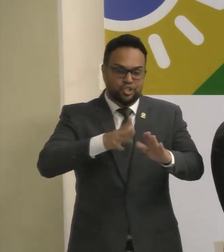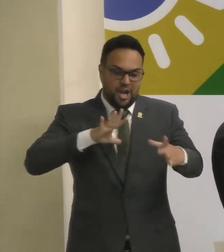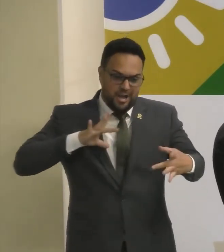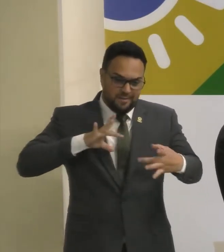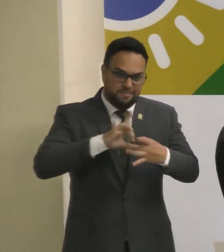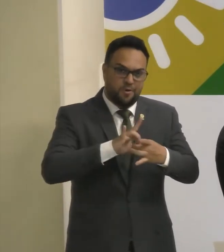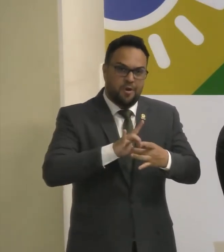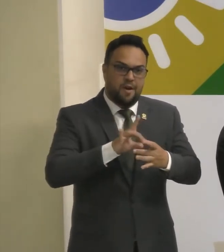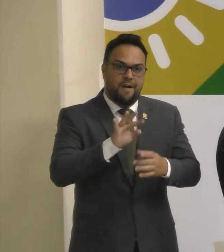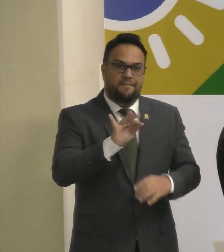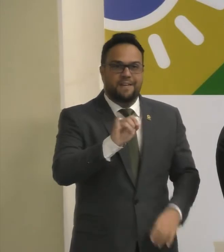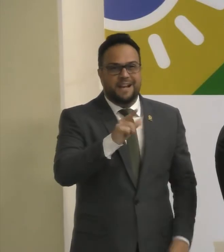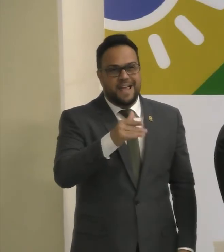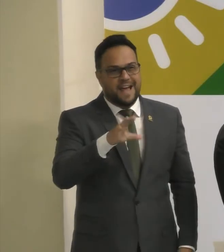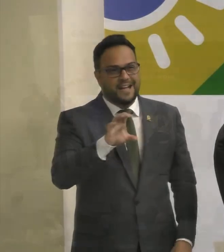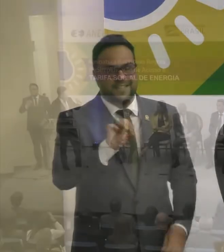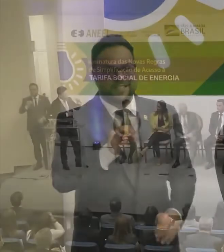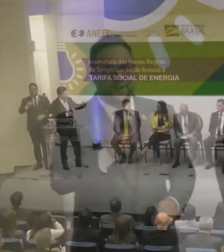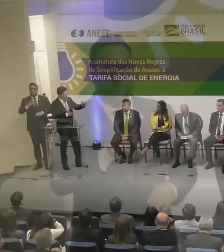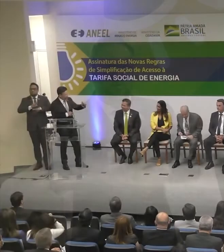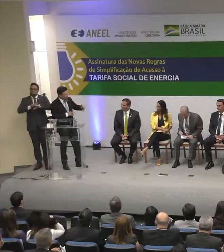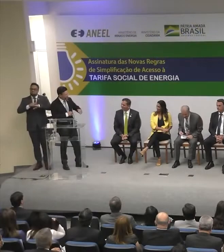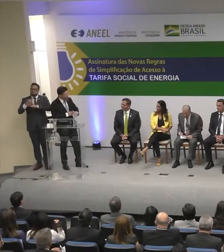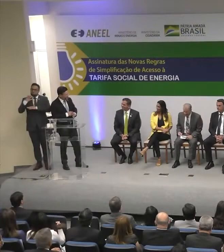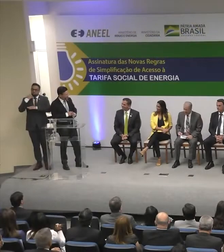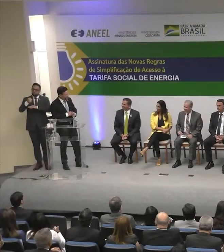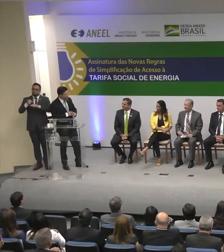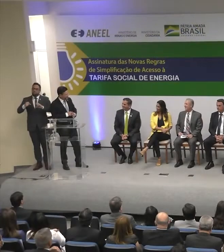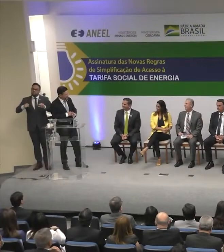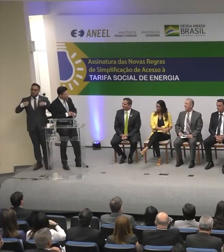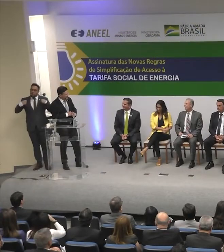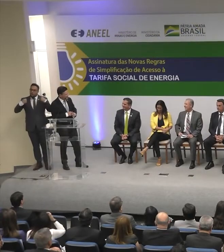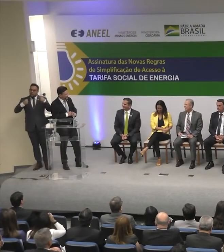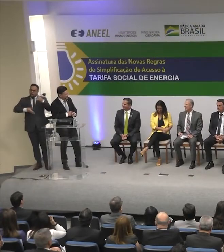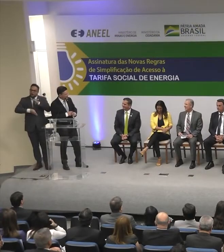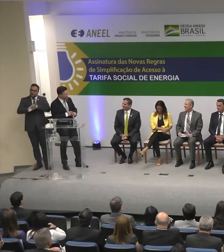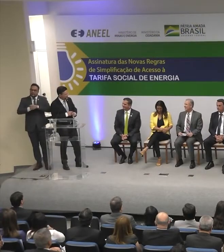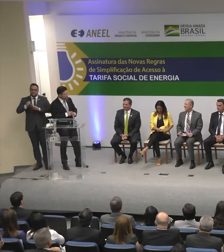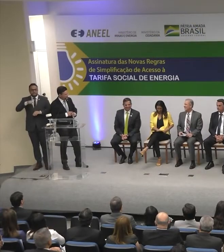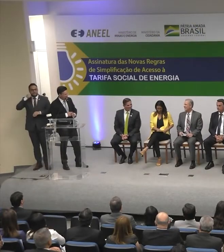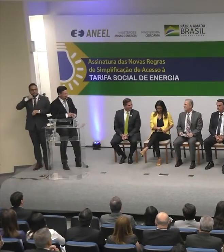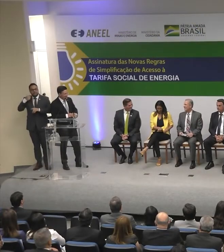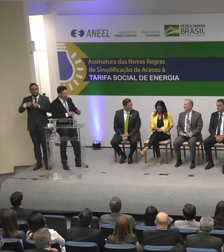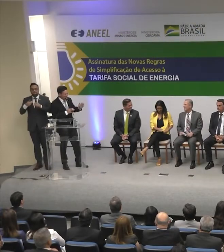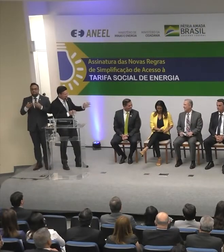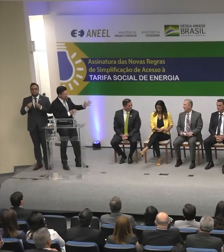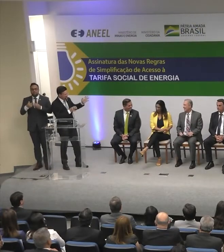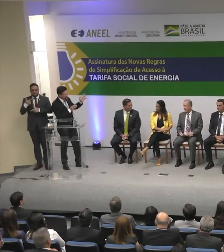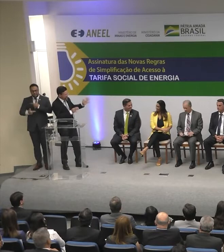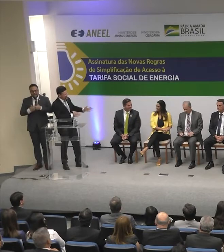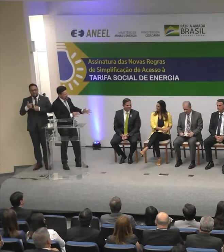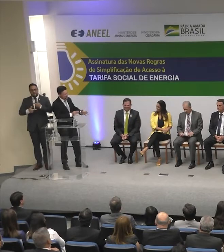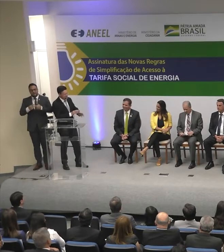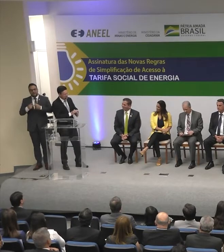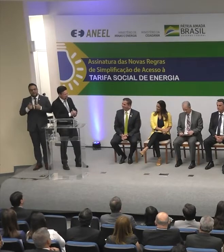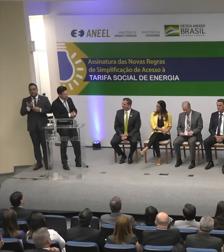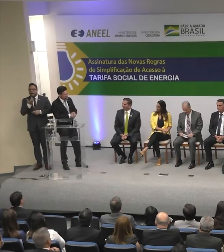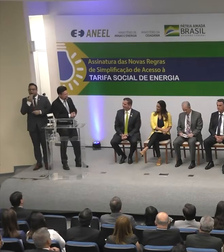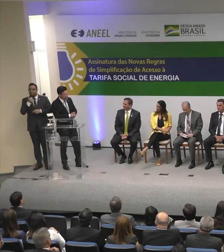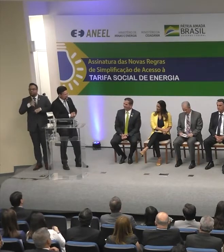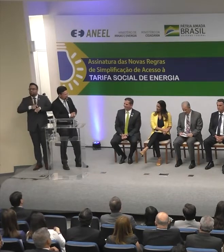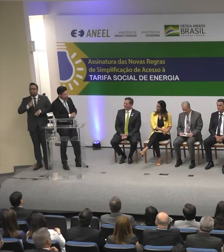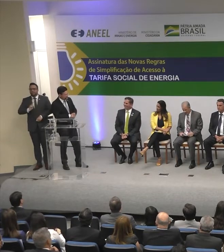ministra Flávia disse, Roma, cadê você? Corra logo para o Senado, que a gente tem serviço a fazer. E, graças a Deus, já tivemos